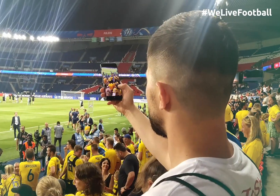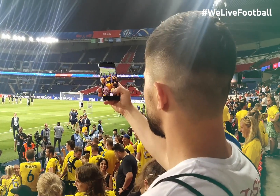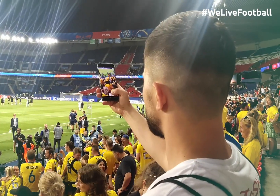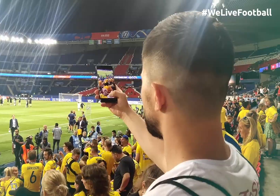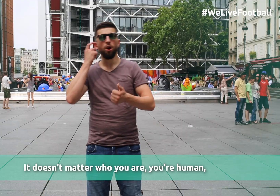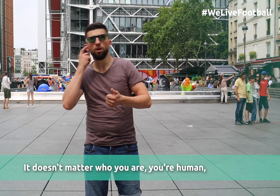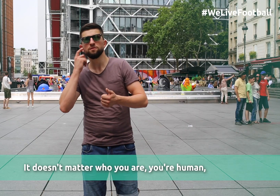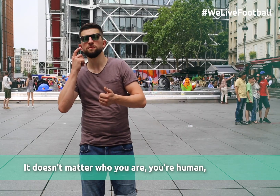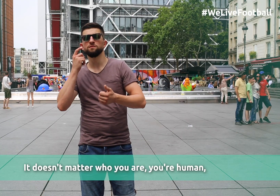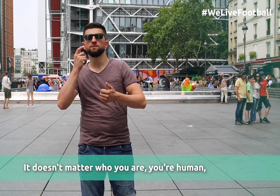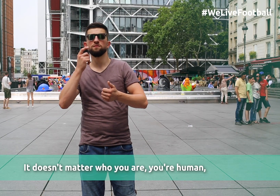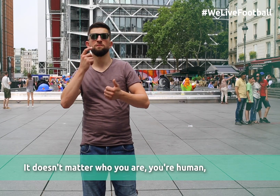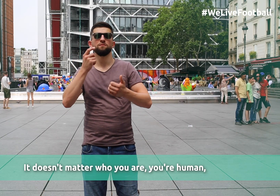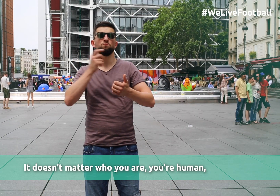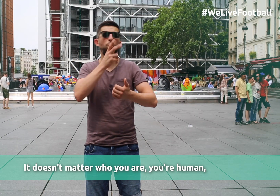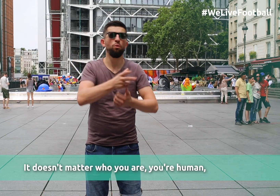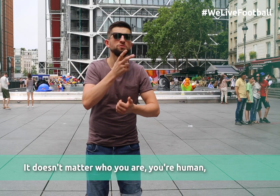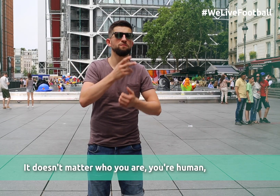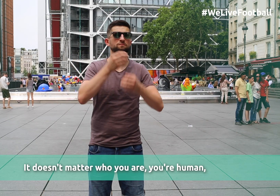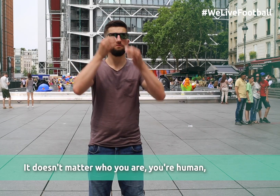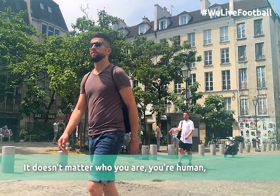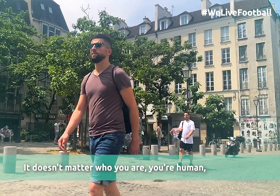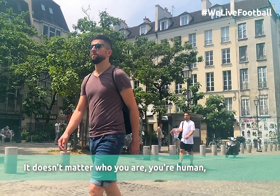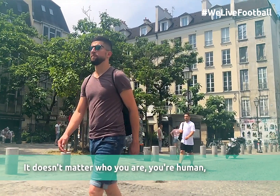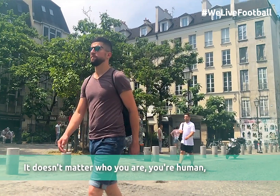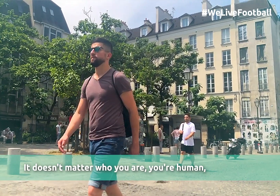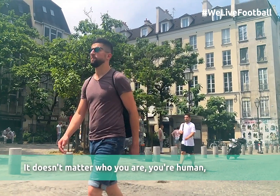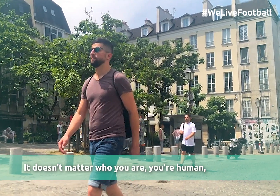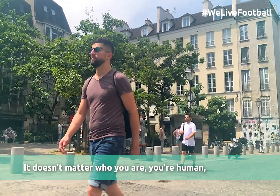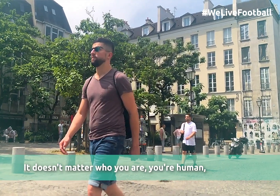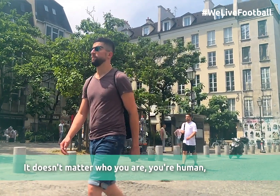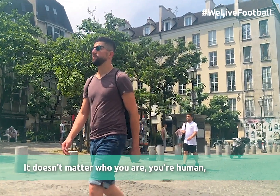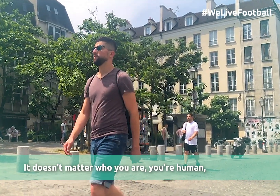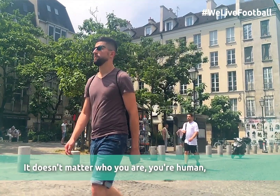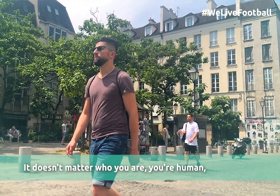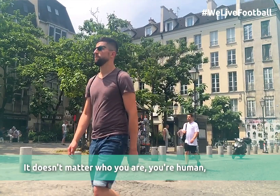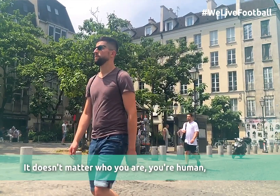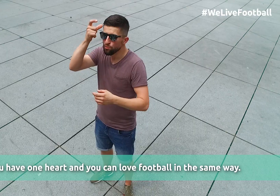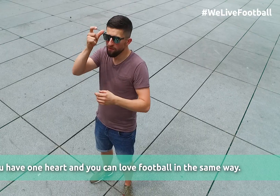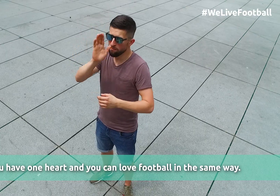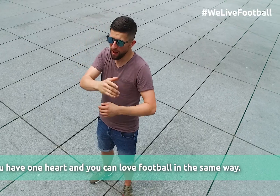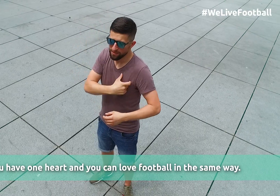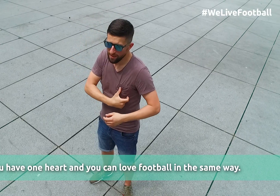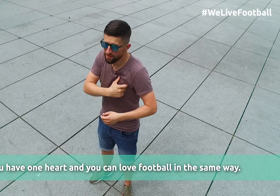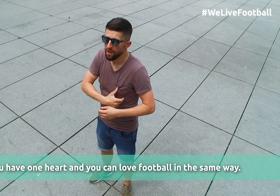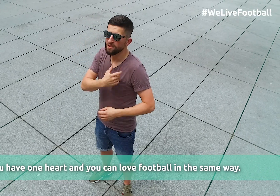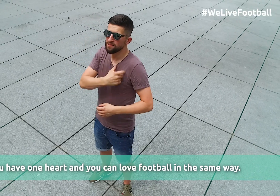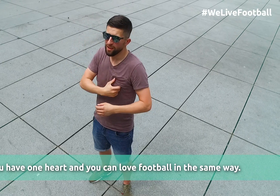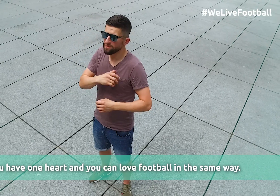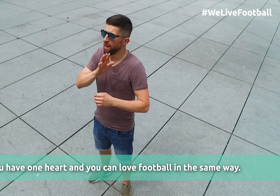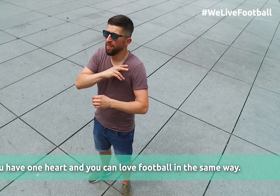Nie ma różnicy, kim jesteś. Nadal jesteś człowiekiem. Każdy człowiek ma jedne